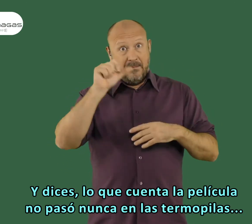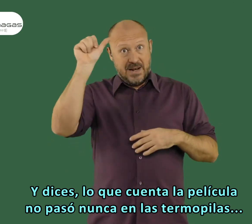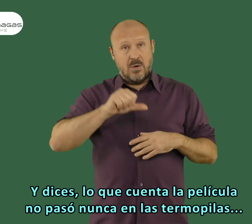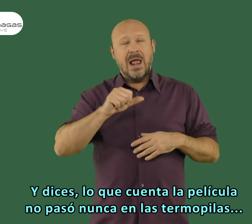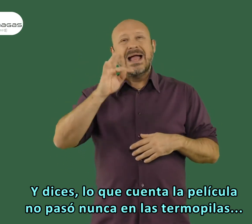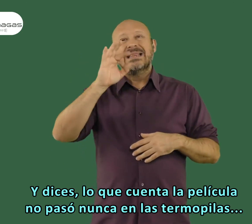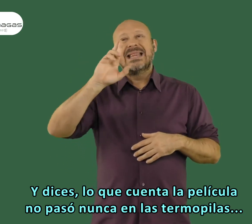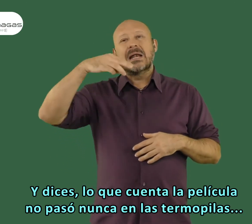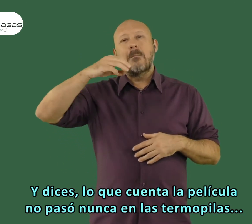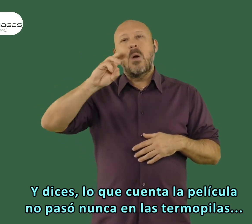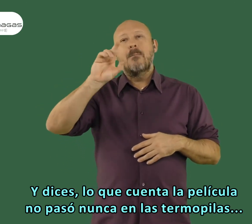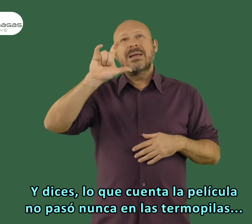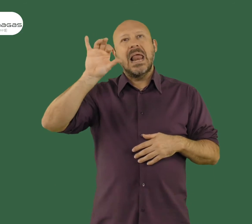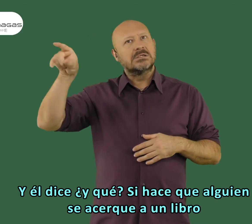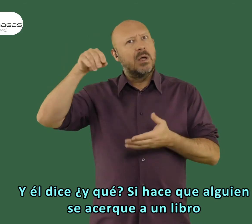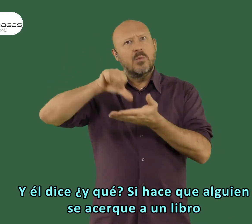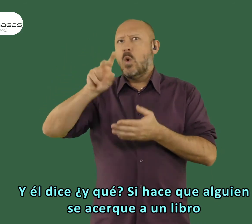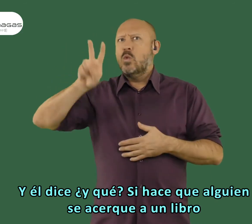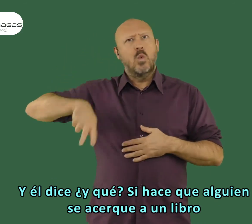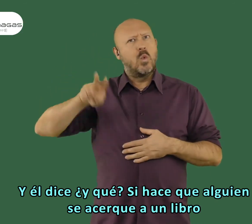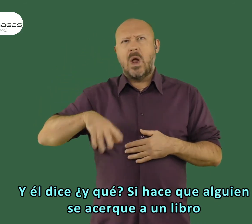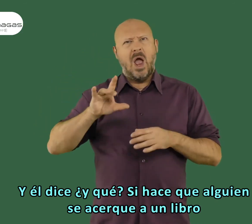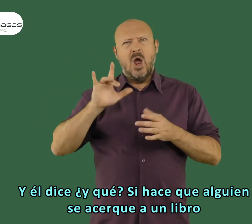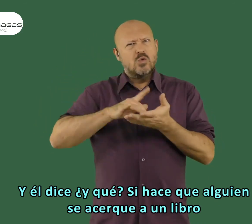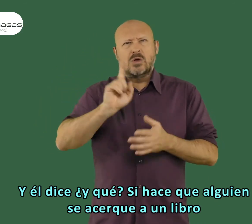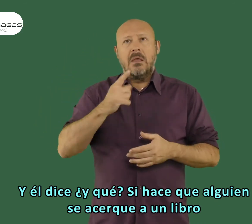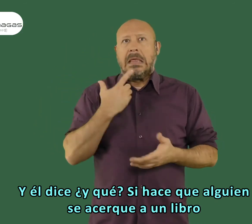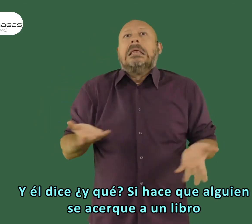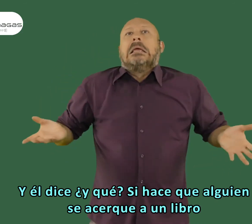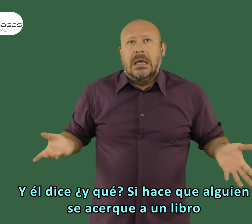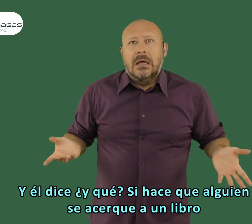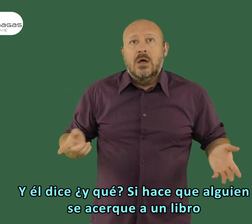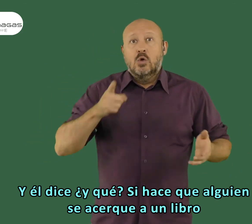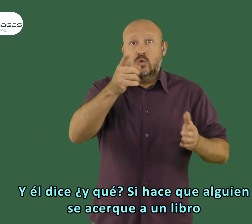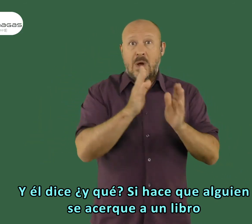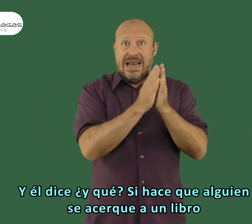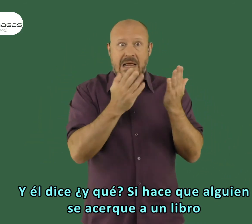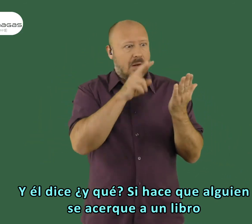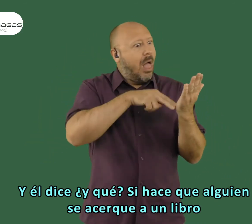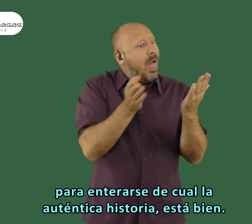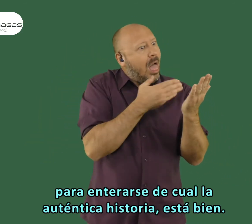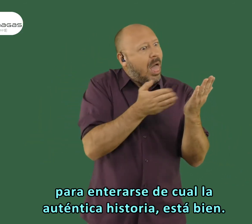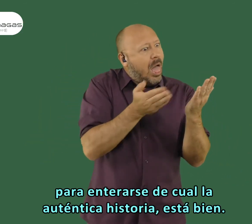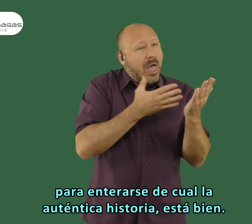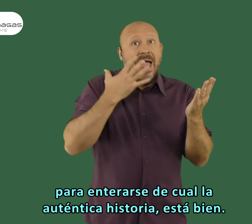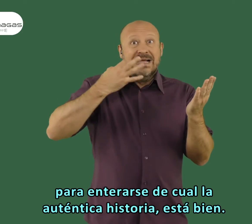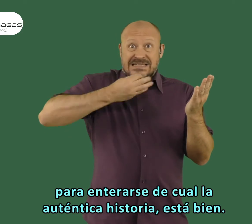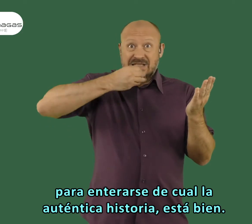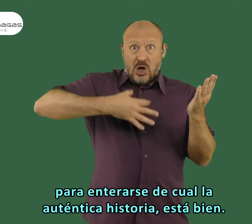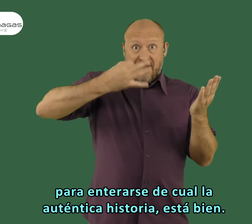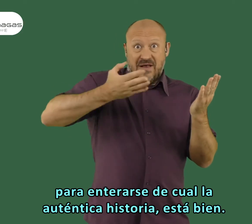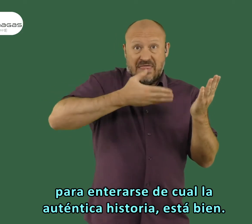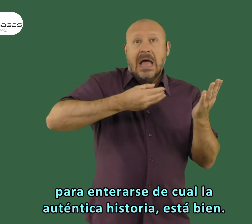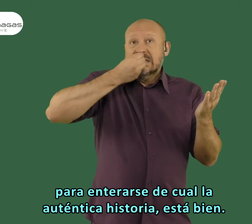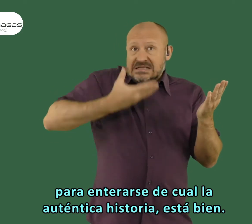cuenta la película no pasó nunca en las termópilas. Y él dice, ¿y qué? Si hace que alguien se acerque a un libro para enterarse